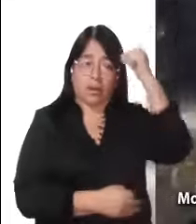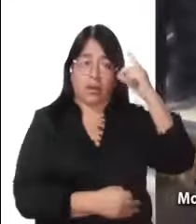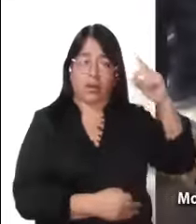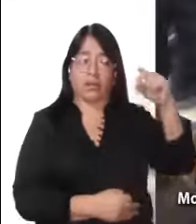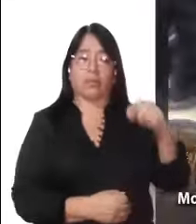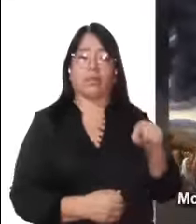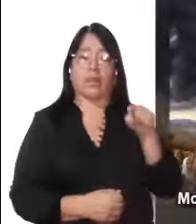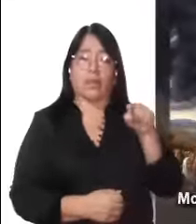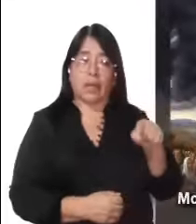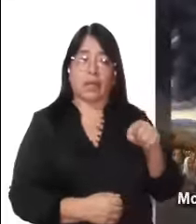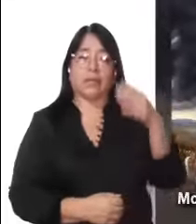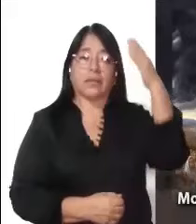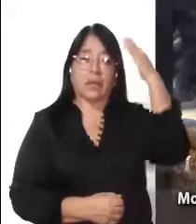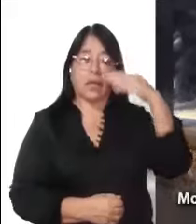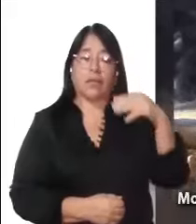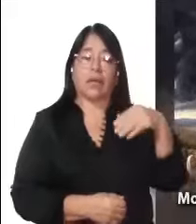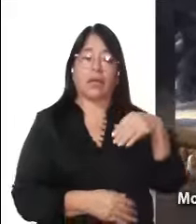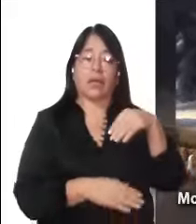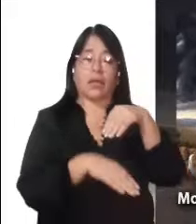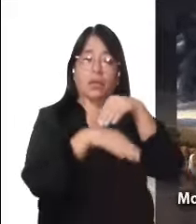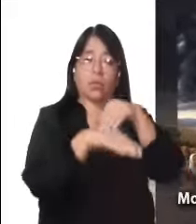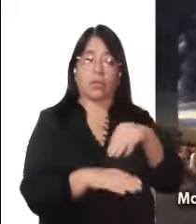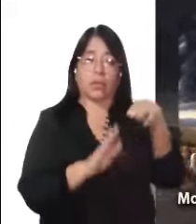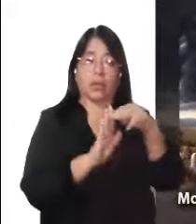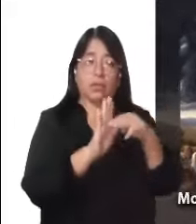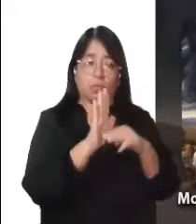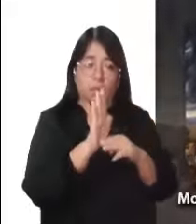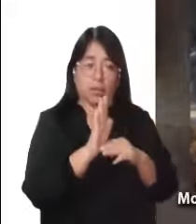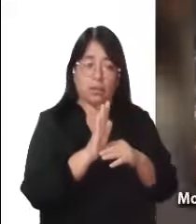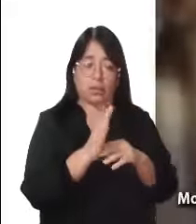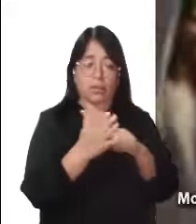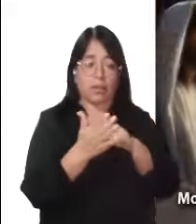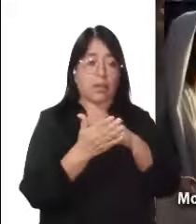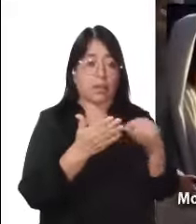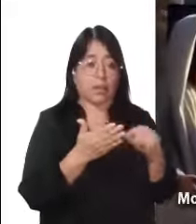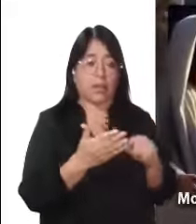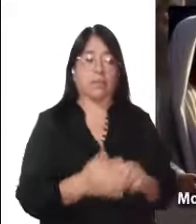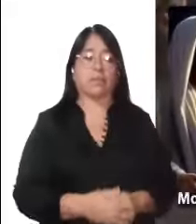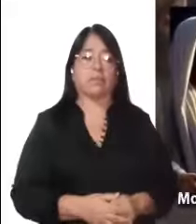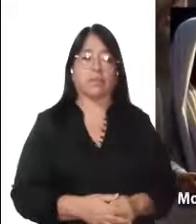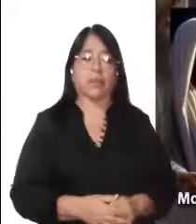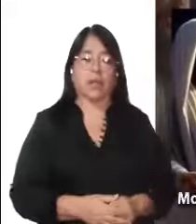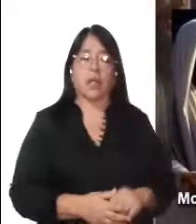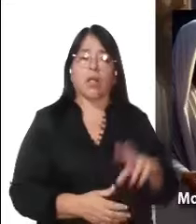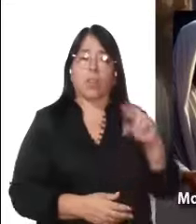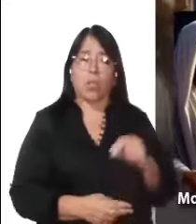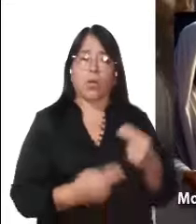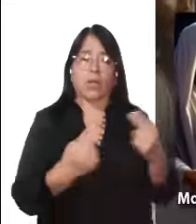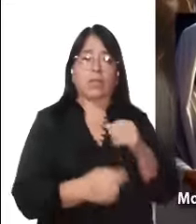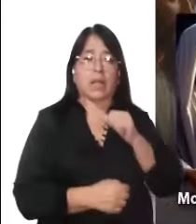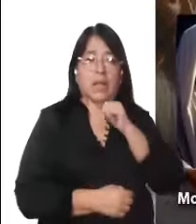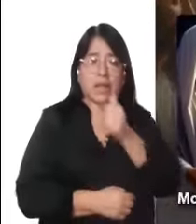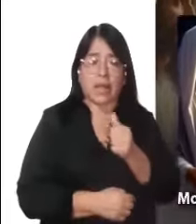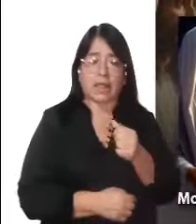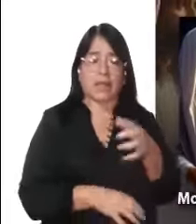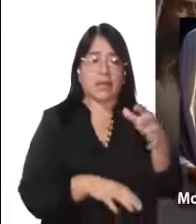Hizo vida el Evangelio buscando ser coherente con el mandato, pónganse en camino, no lleven ni dinero, ni morral, ni